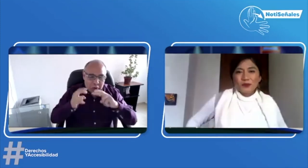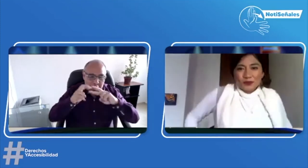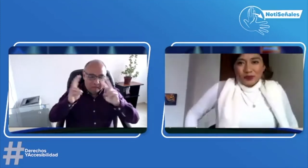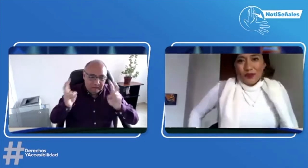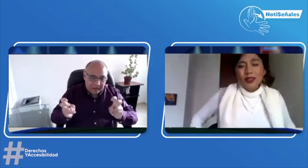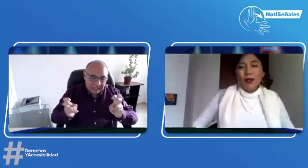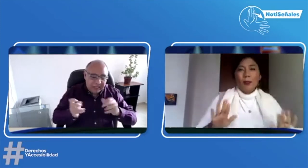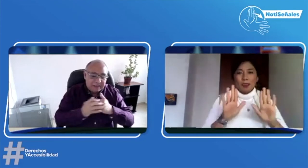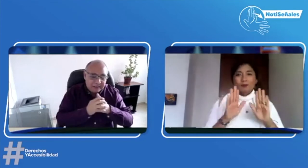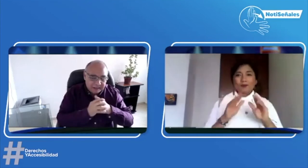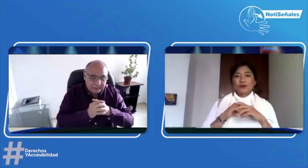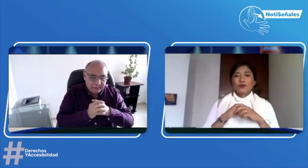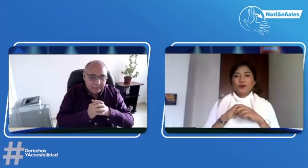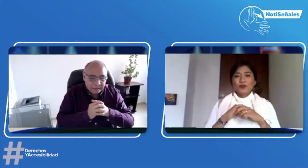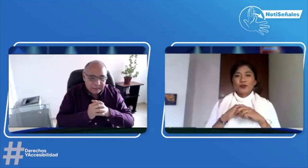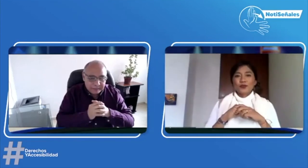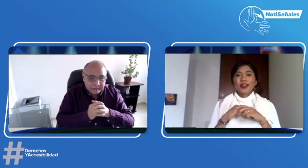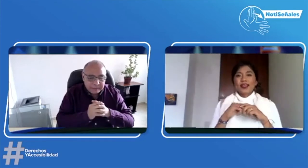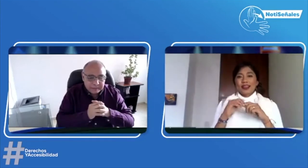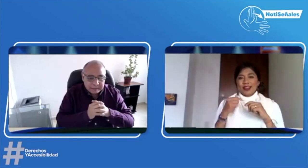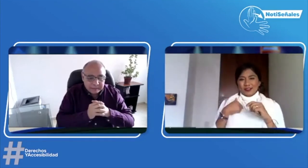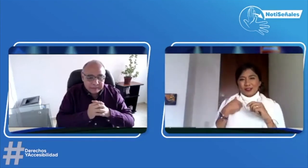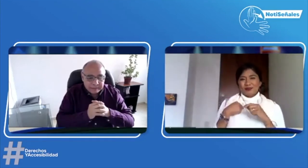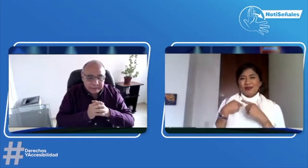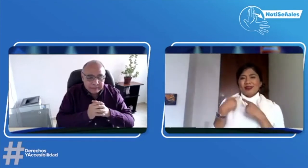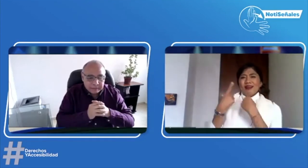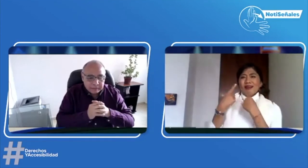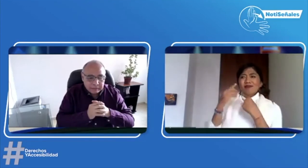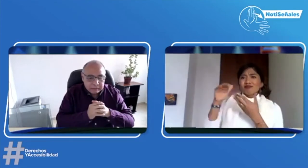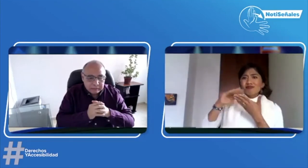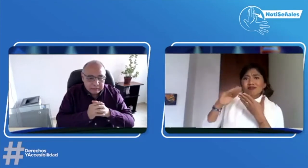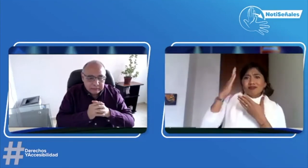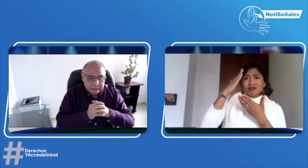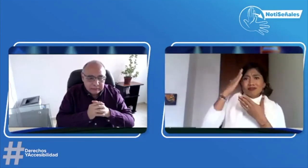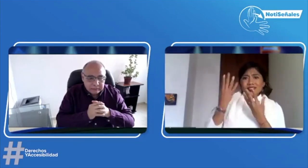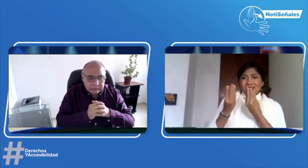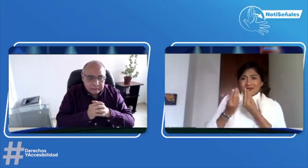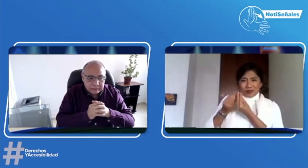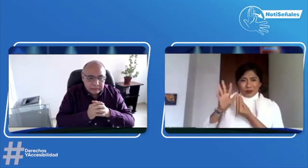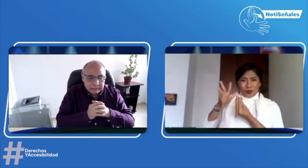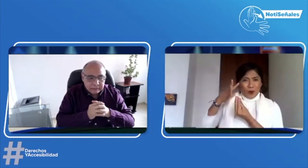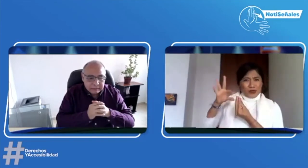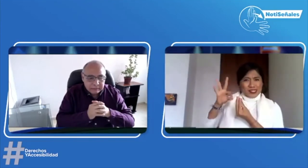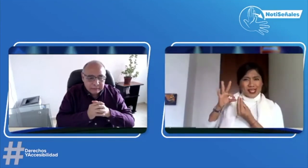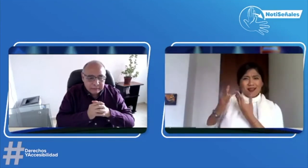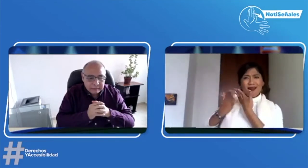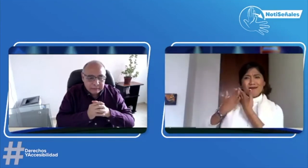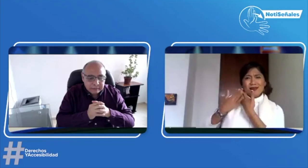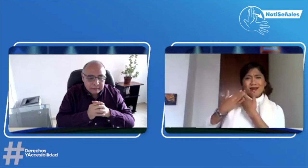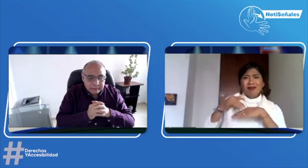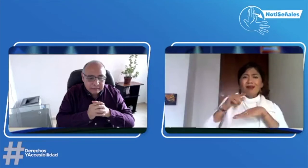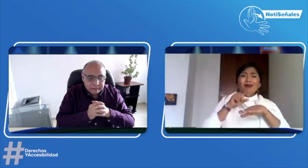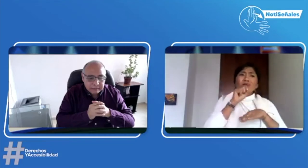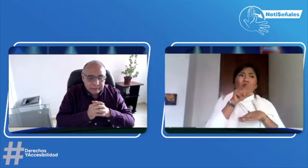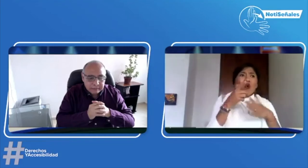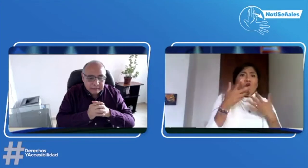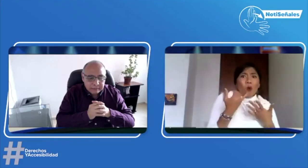Continúa adelante, estabas en Corferias. Sí, entonces, pues queríamos saber qué